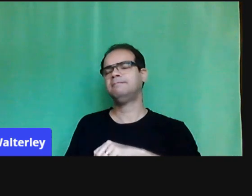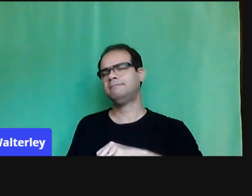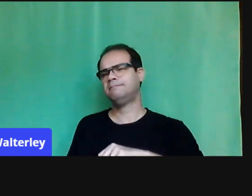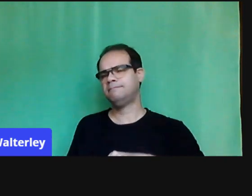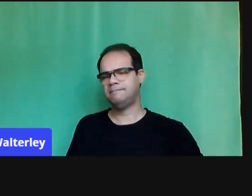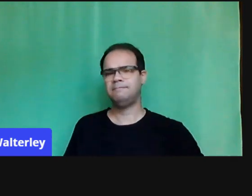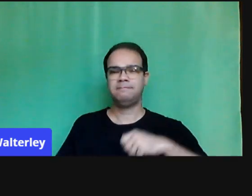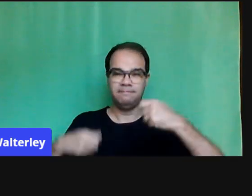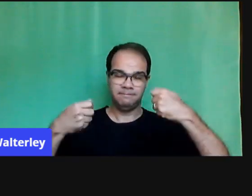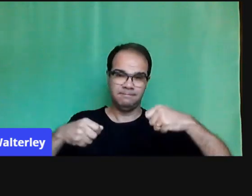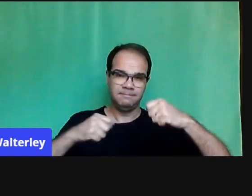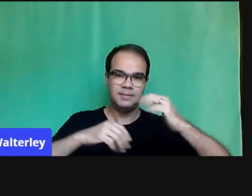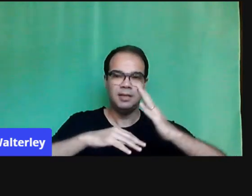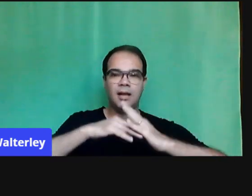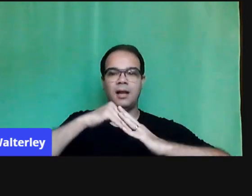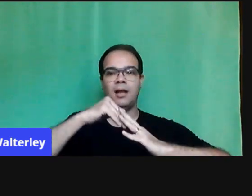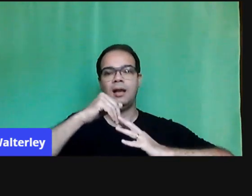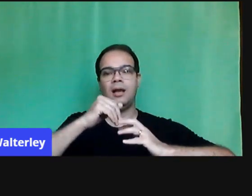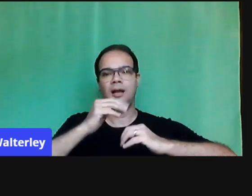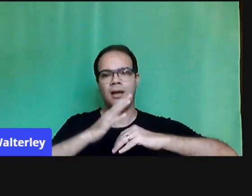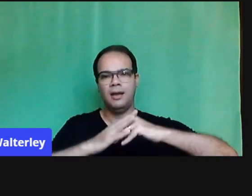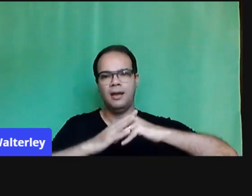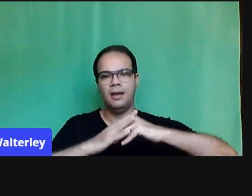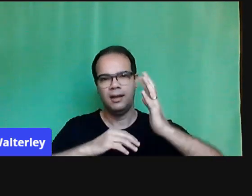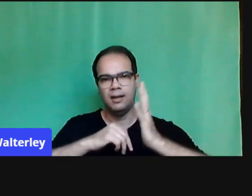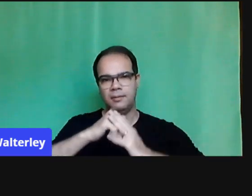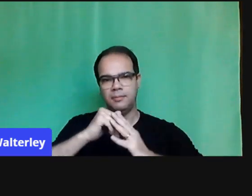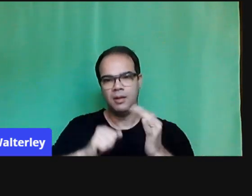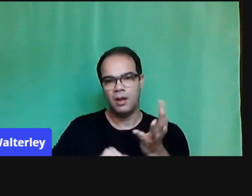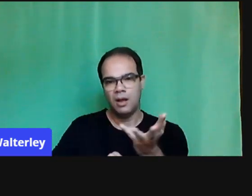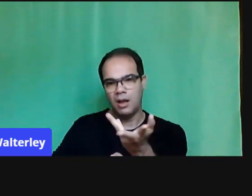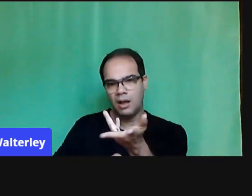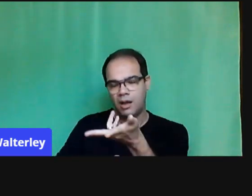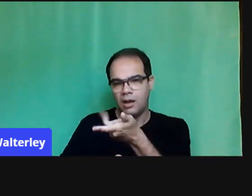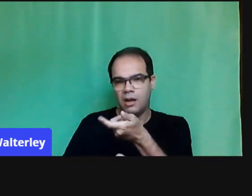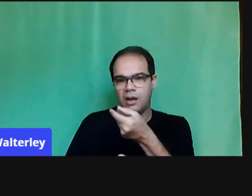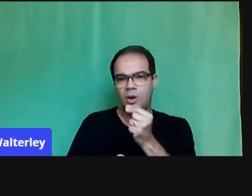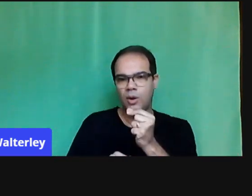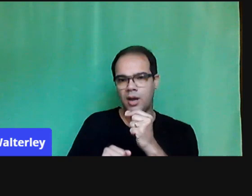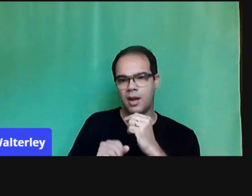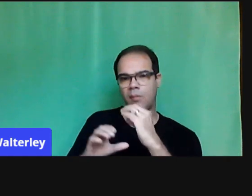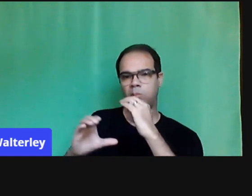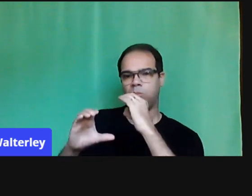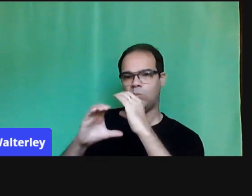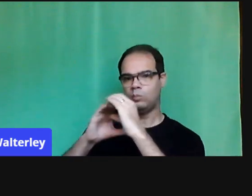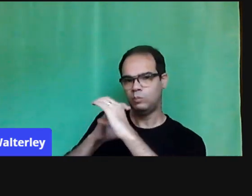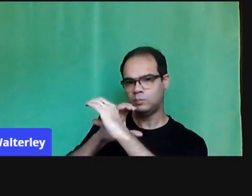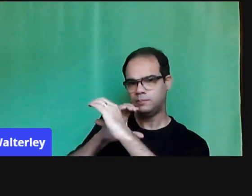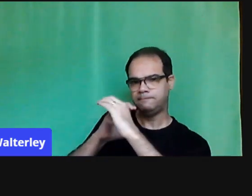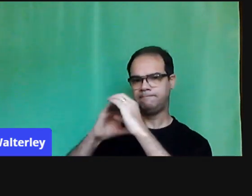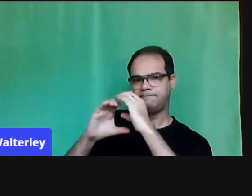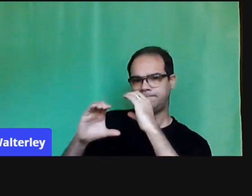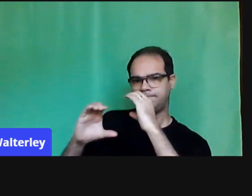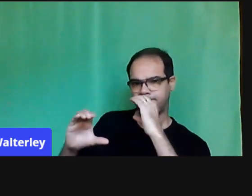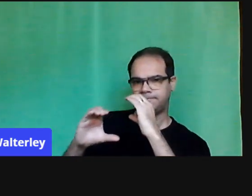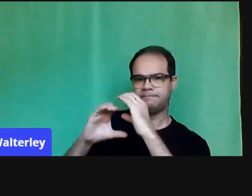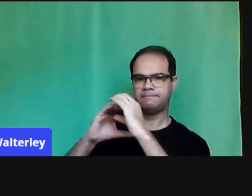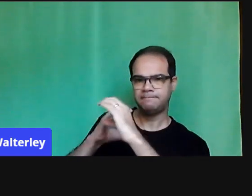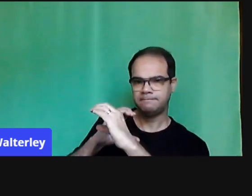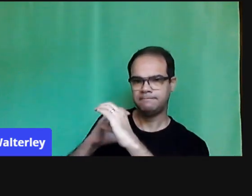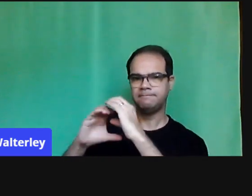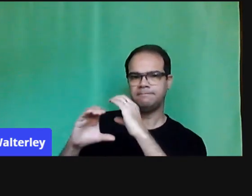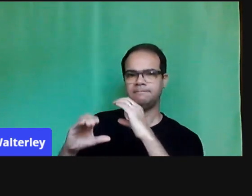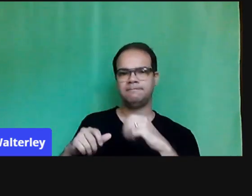prática, volto a frisar isso, né? Uma prática dialógica, onde o diálogo permeia essa relação.